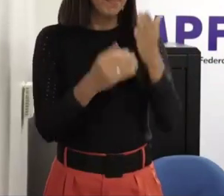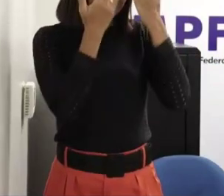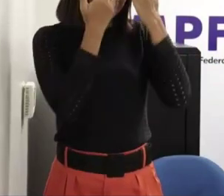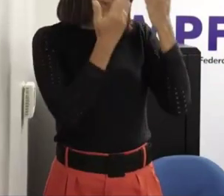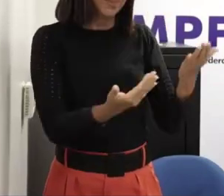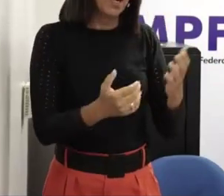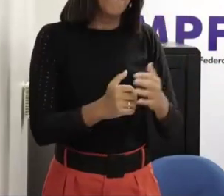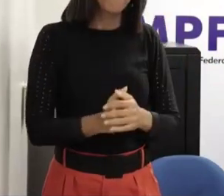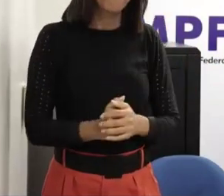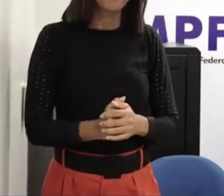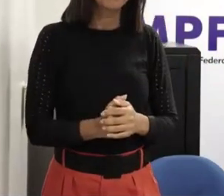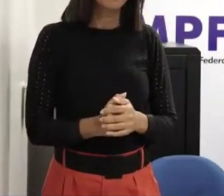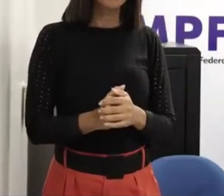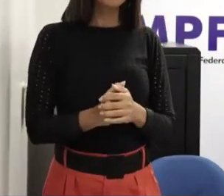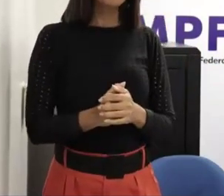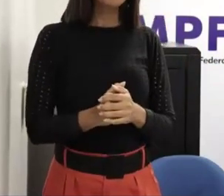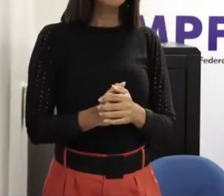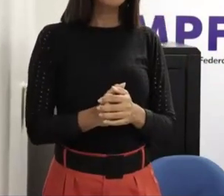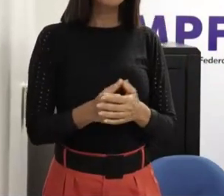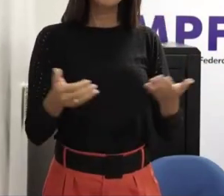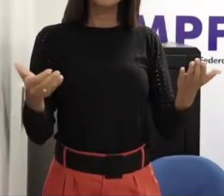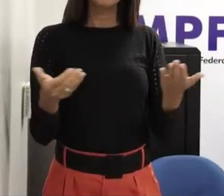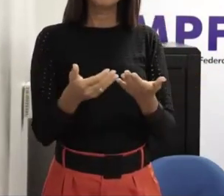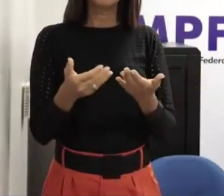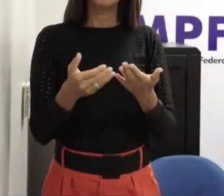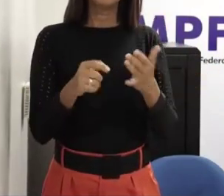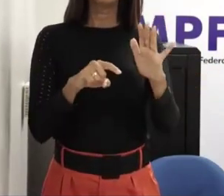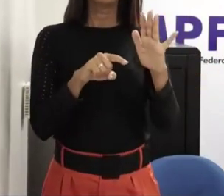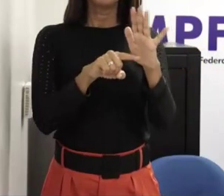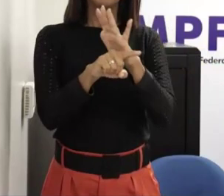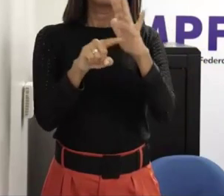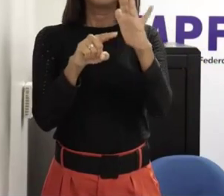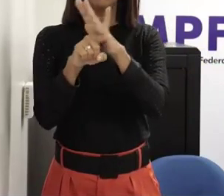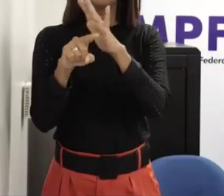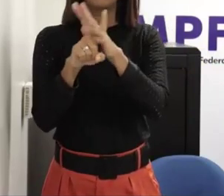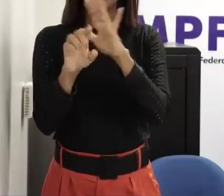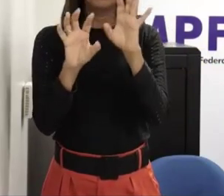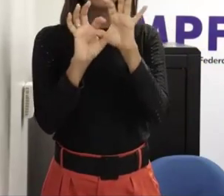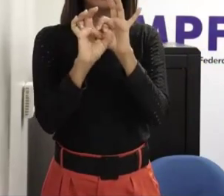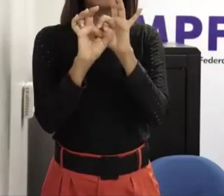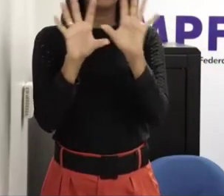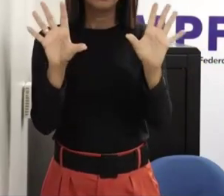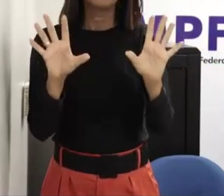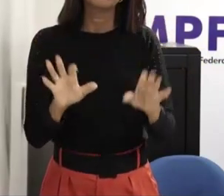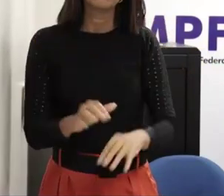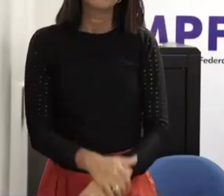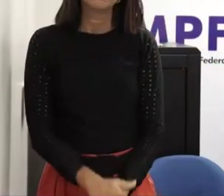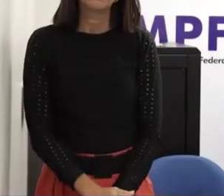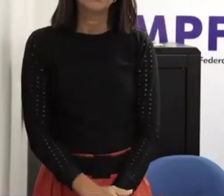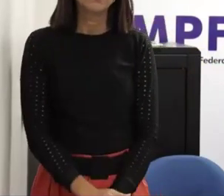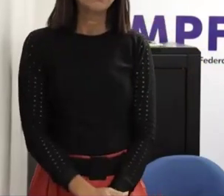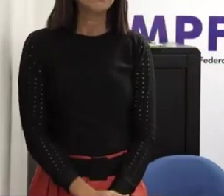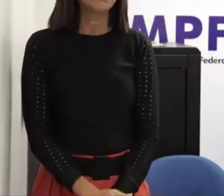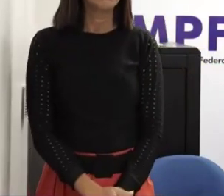agora vai chegar aquele momento que a gente vai abrir pras perguntas e quem quiser se